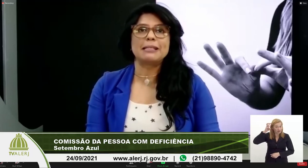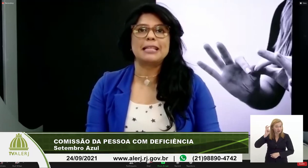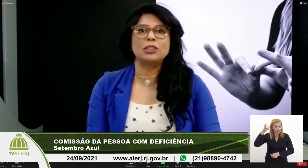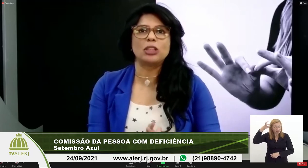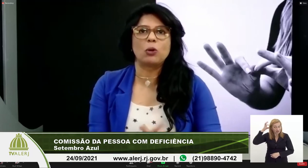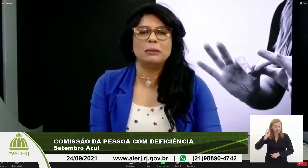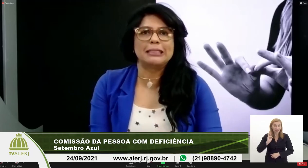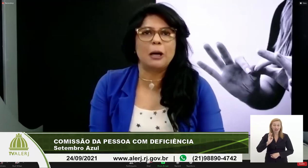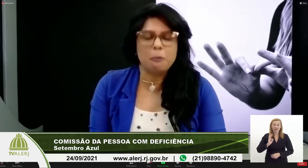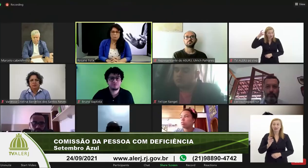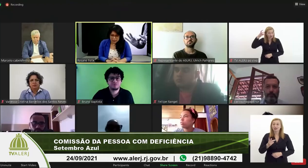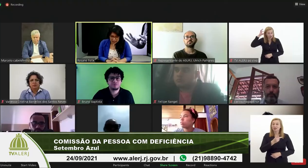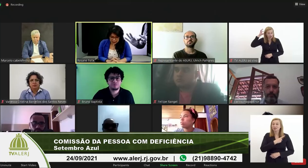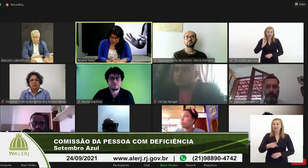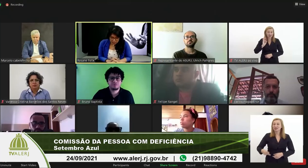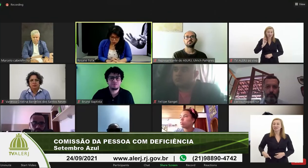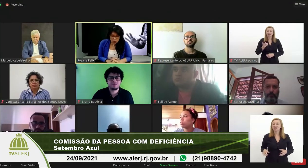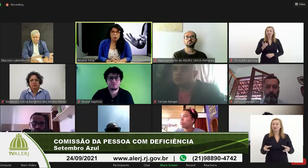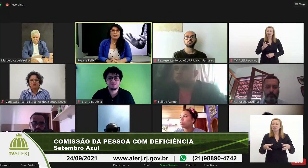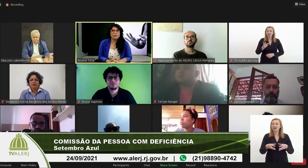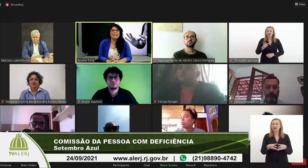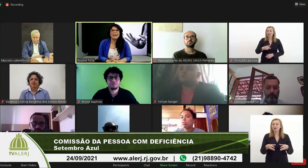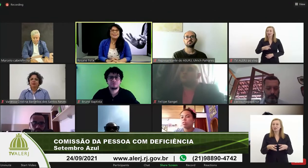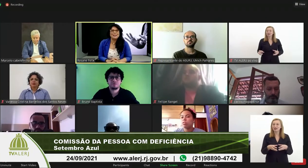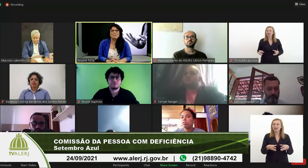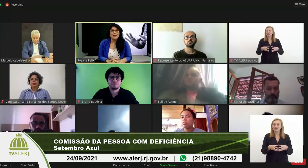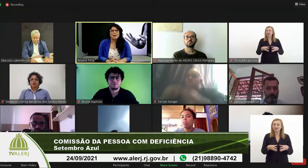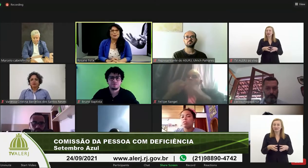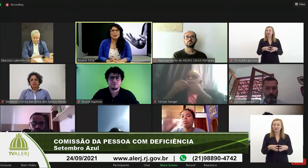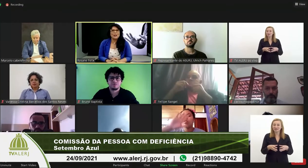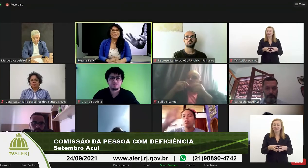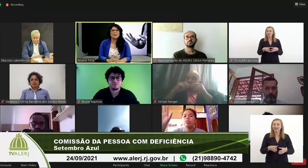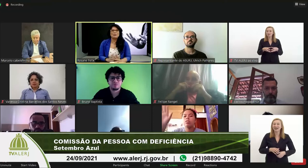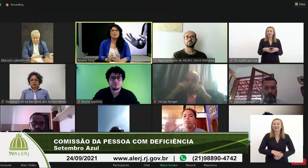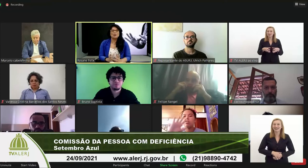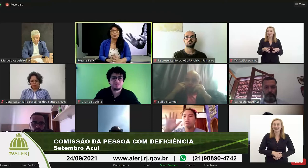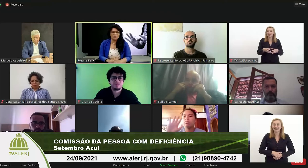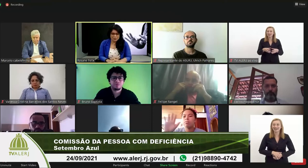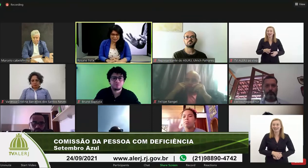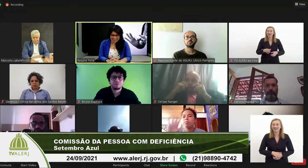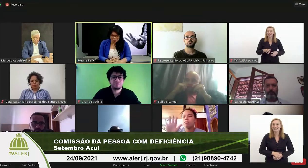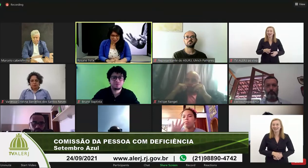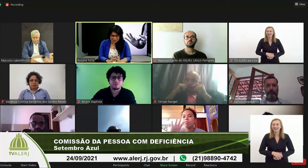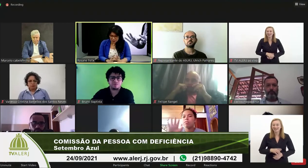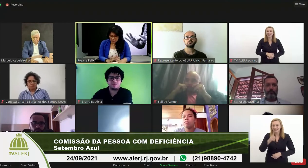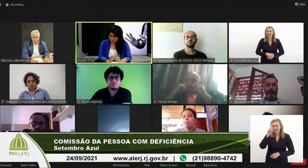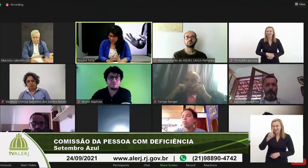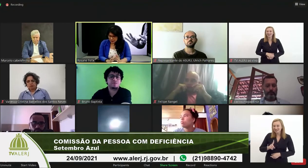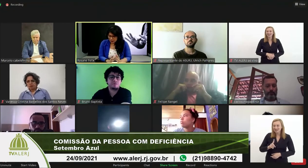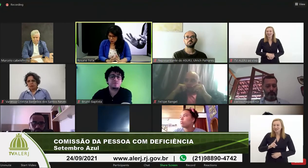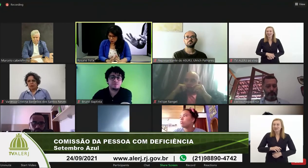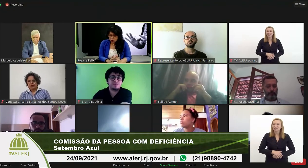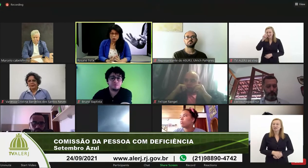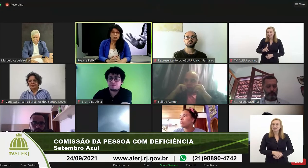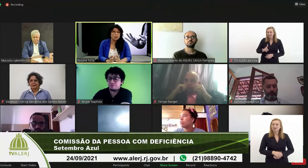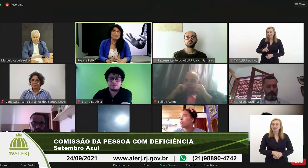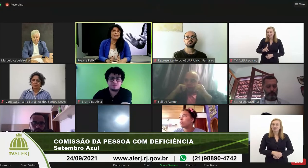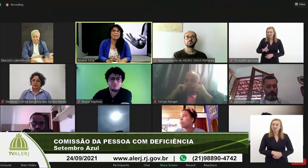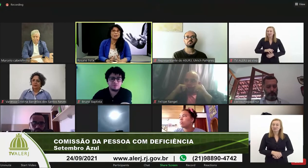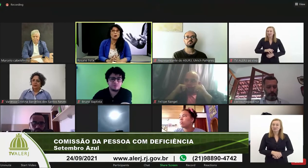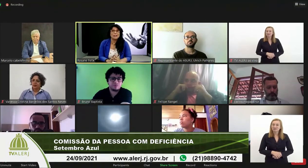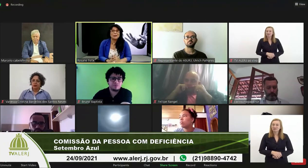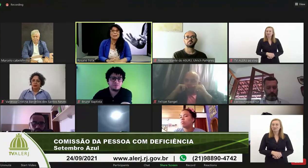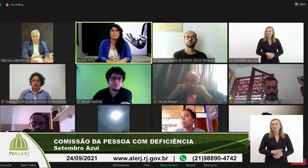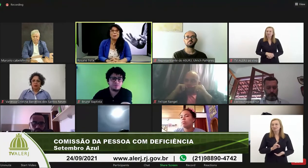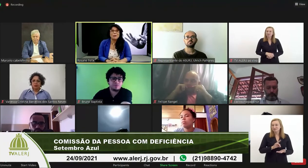que é o presidente da comissão da pessoa com deficiência gostaria de pedir desculpa a vocês sobre eu não estava